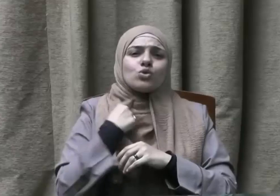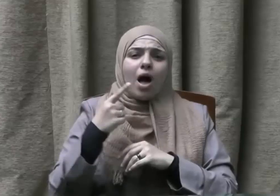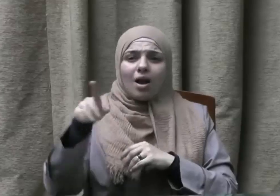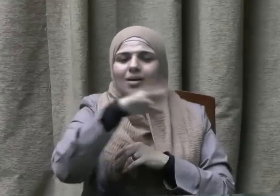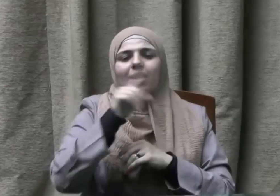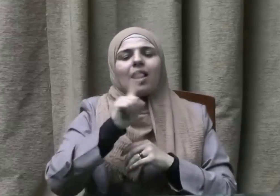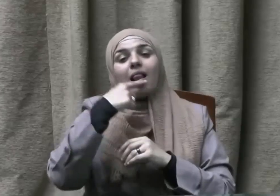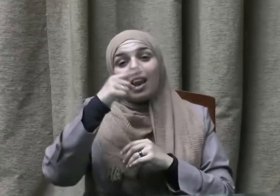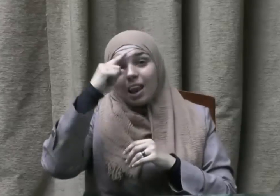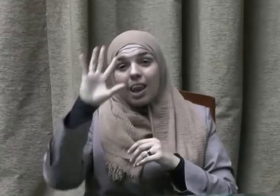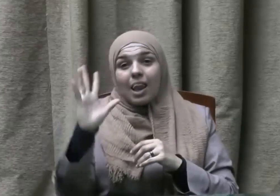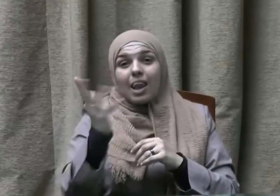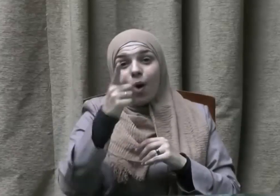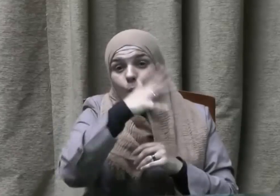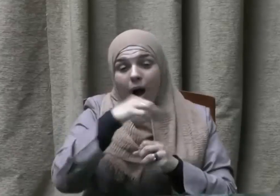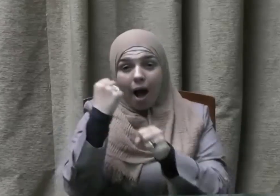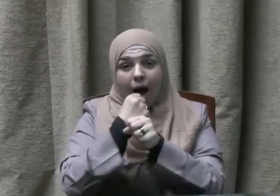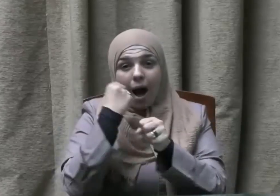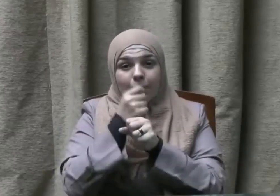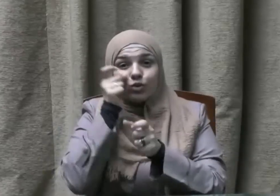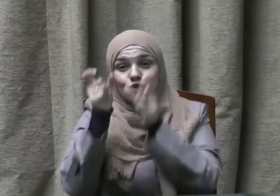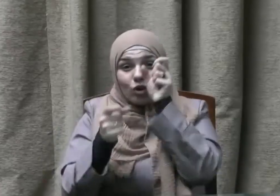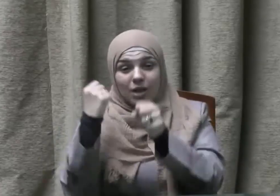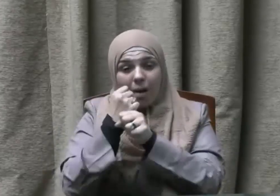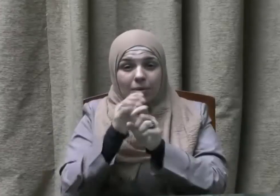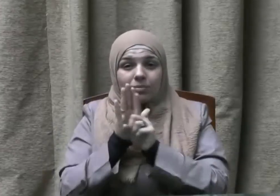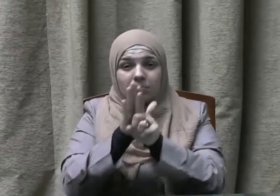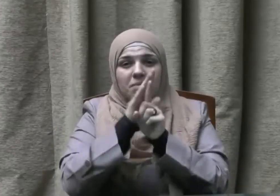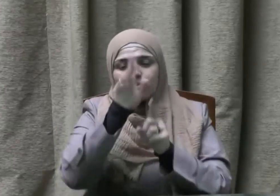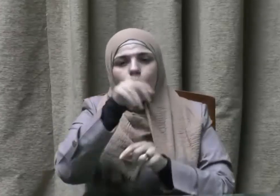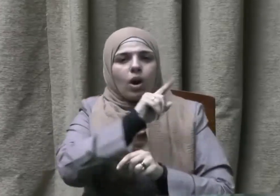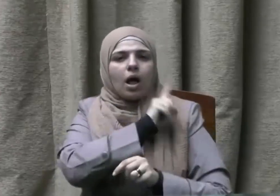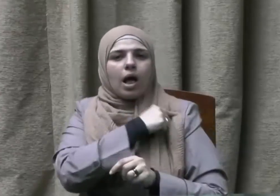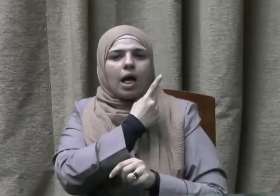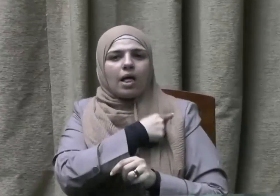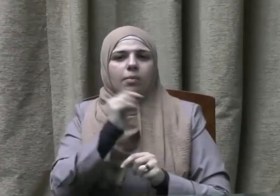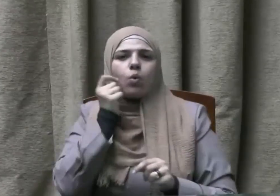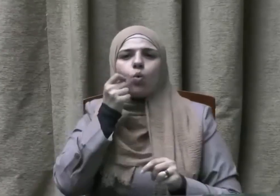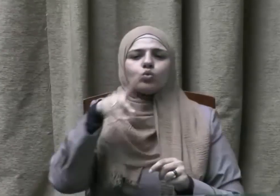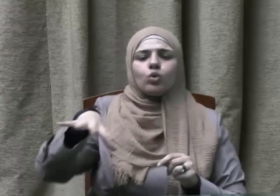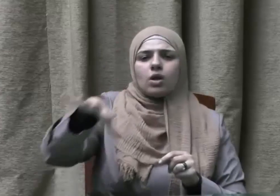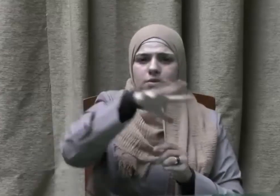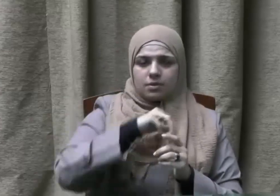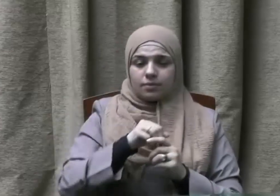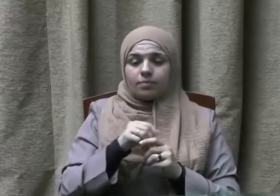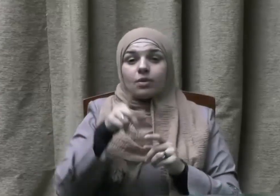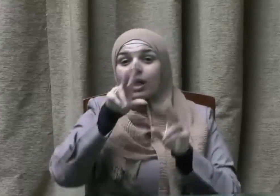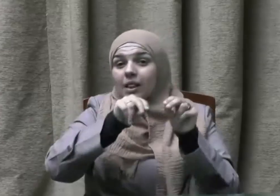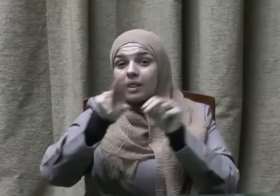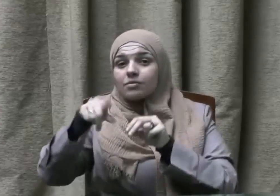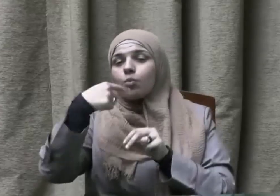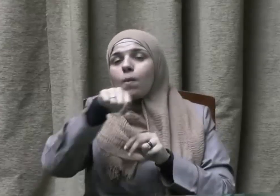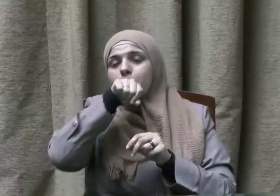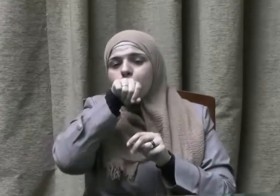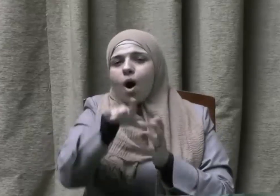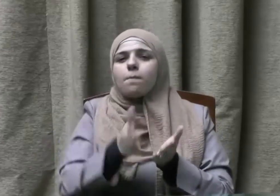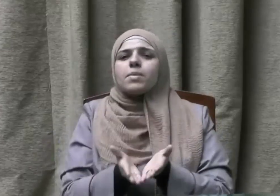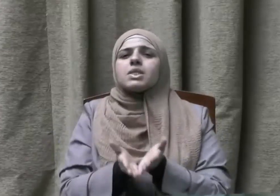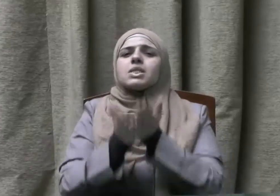من شأن القيام بهذه المسؤولية المجتمعية فجعل قضاء حوائج الناس مقدما على الاعتكاف في